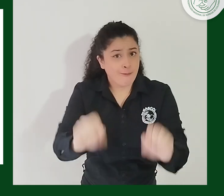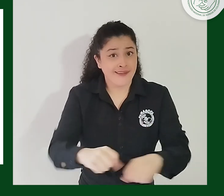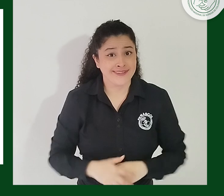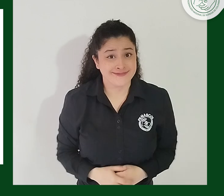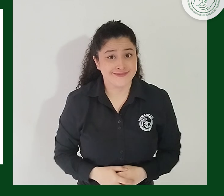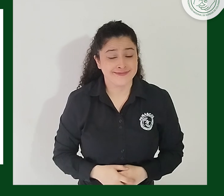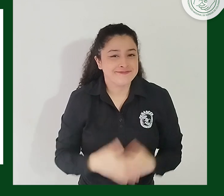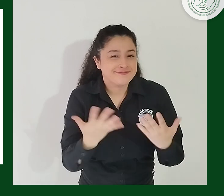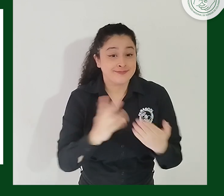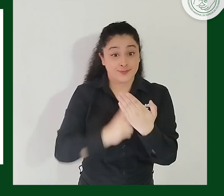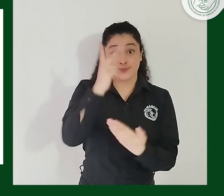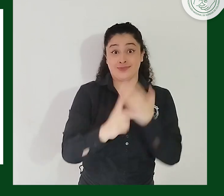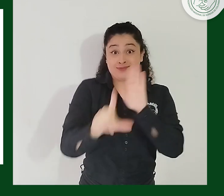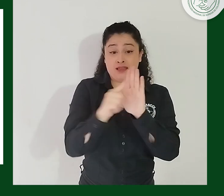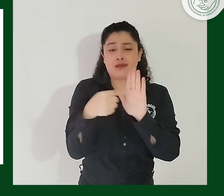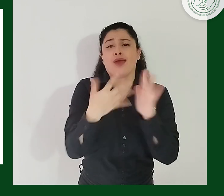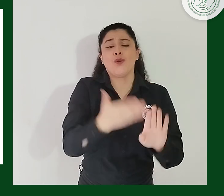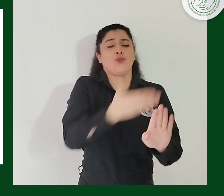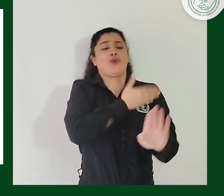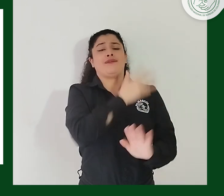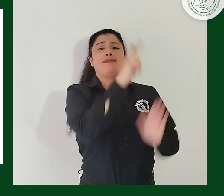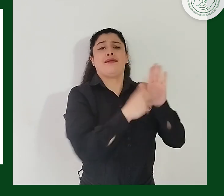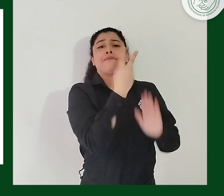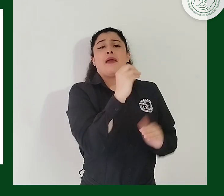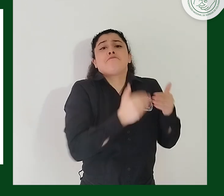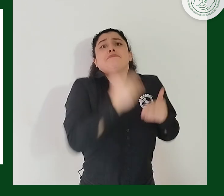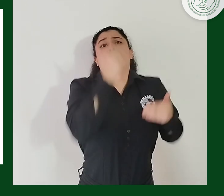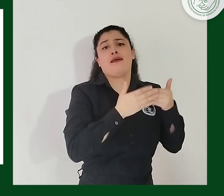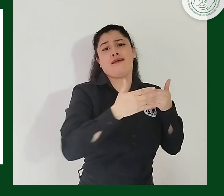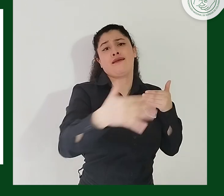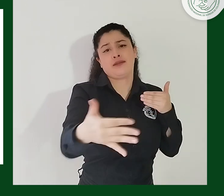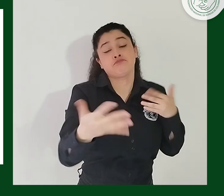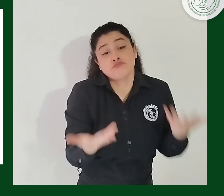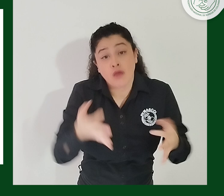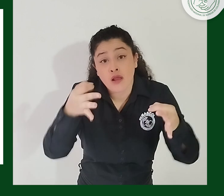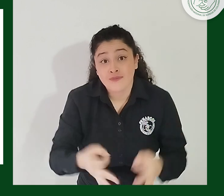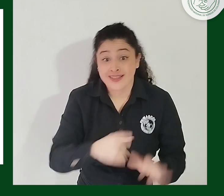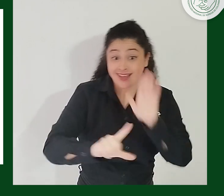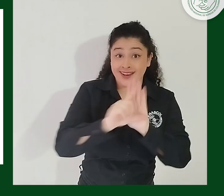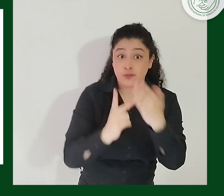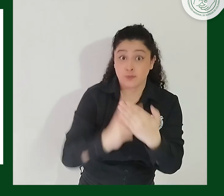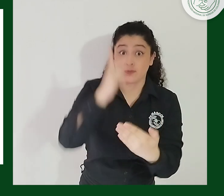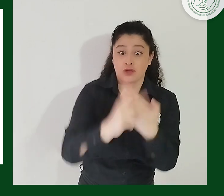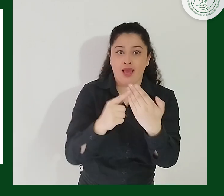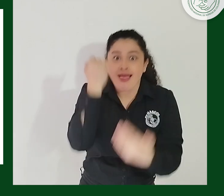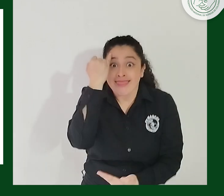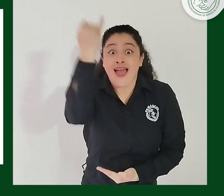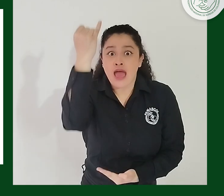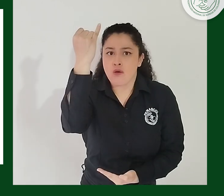Reiteramos que este proyecto está en curso desde el 2020 y que si bien hemos tenido reuniones con el autor